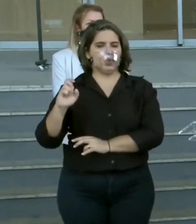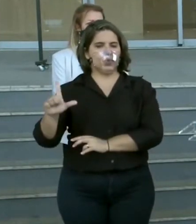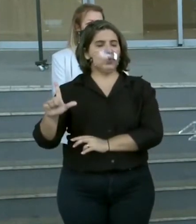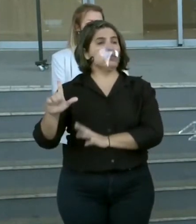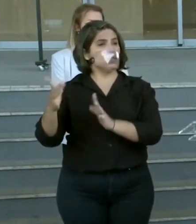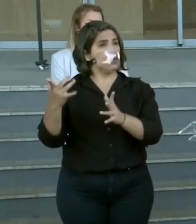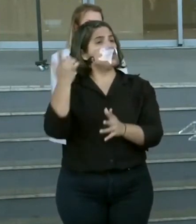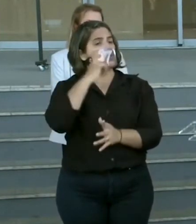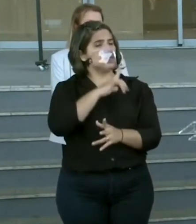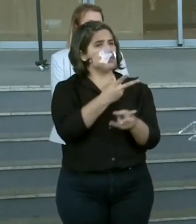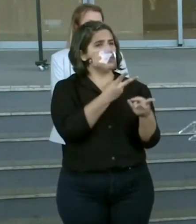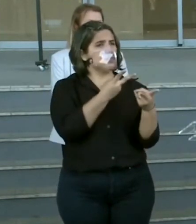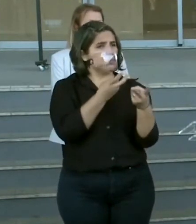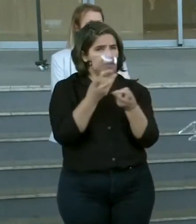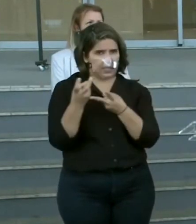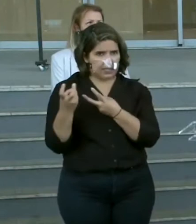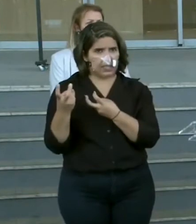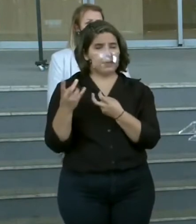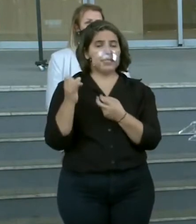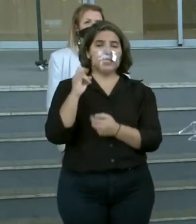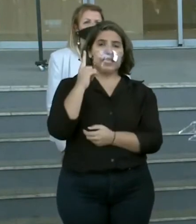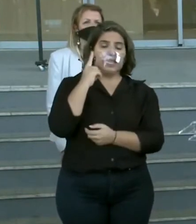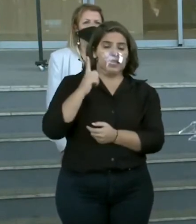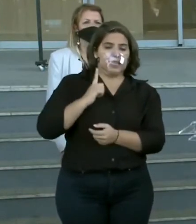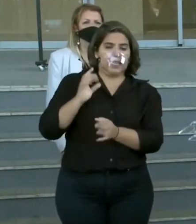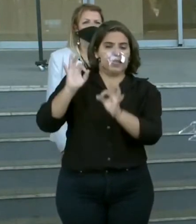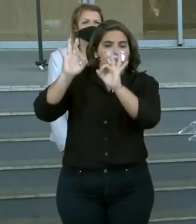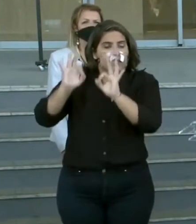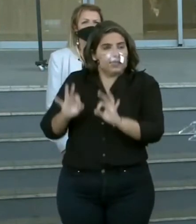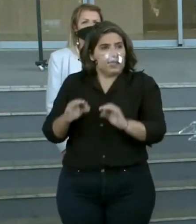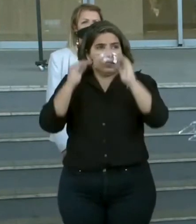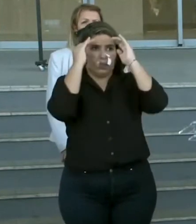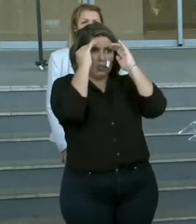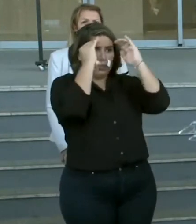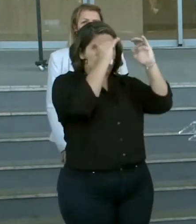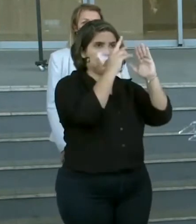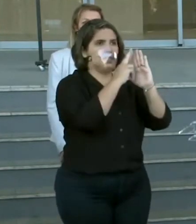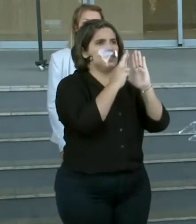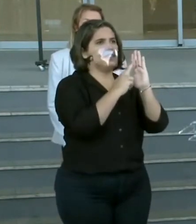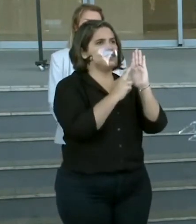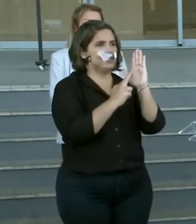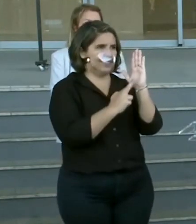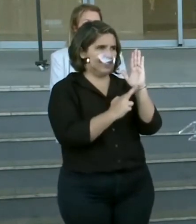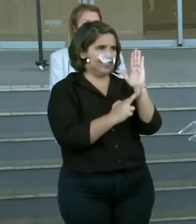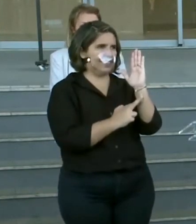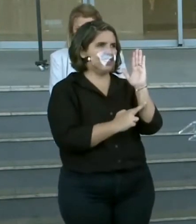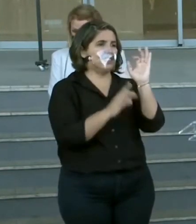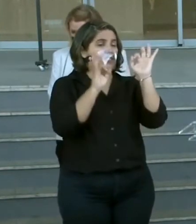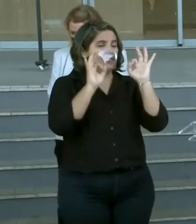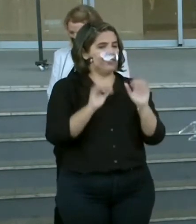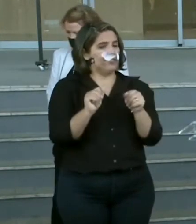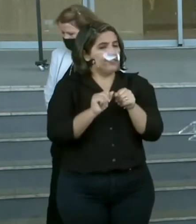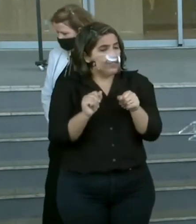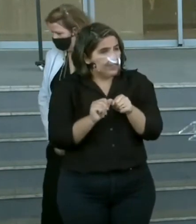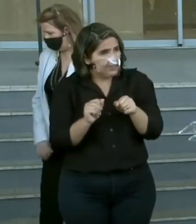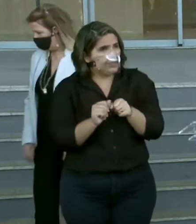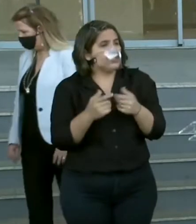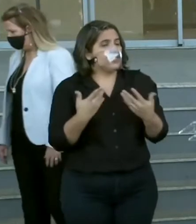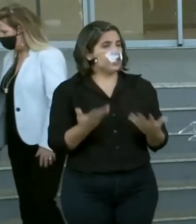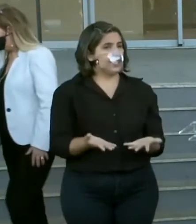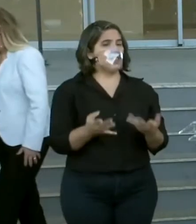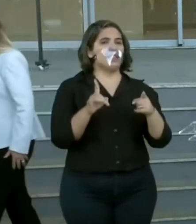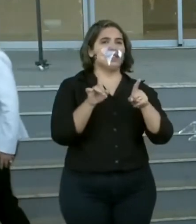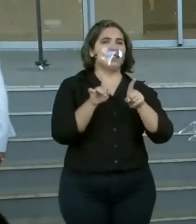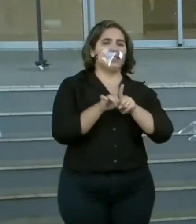conseguimos verificar se eles estão cumprindo adequadamente os protocolos estabelecidos e